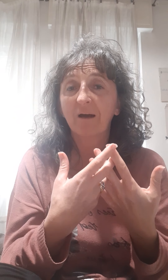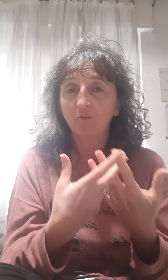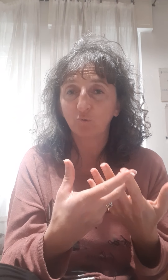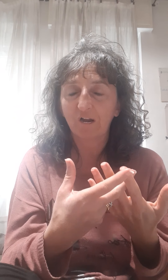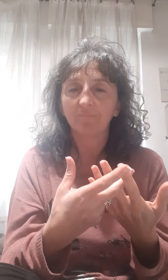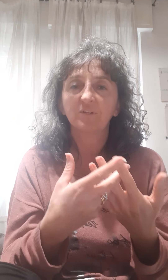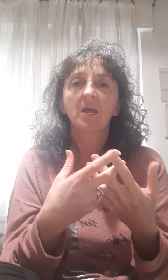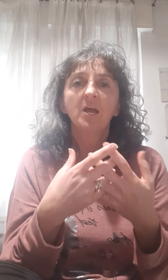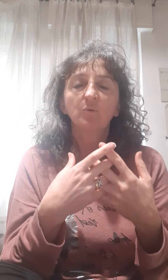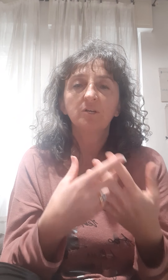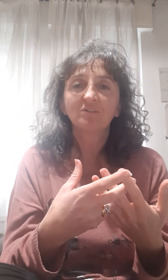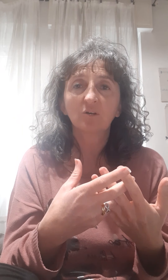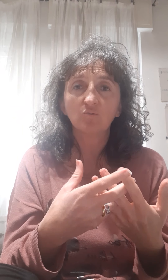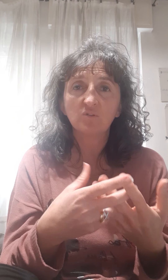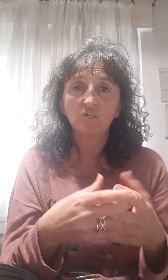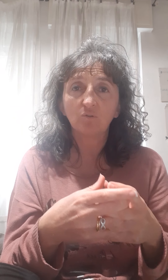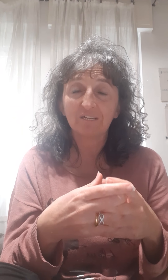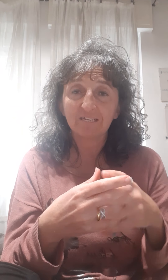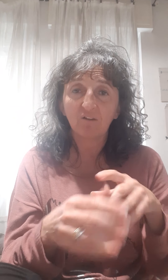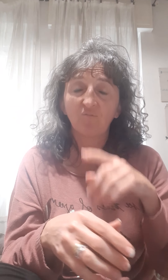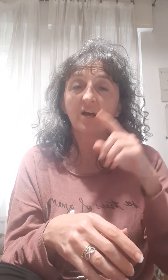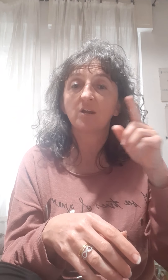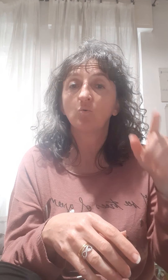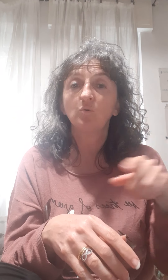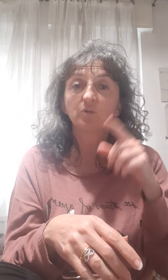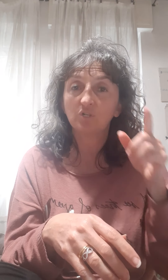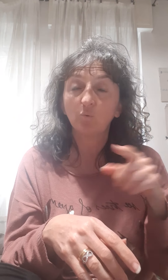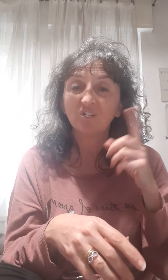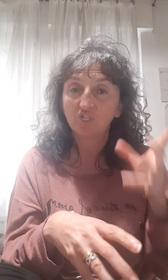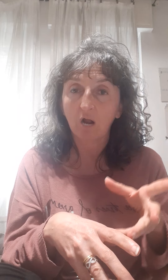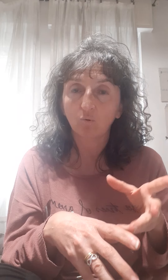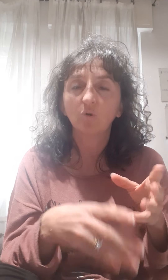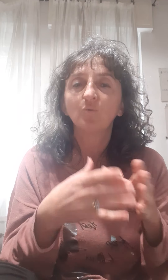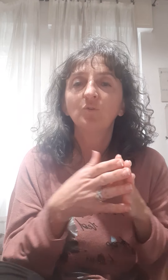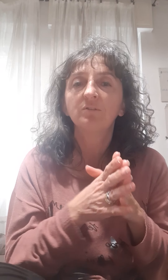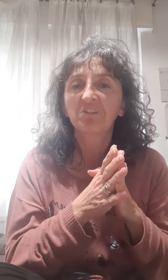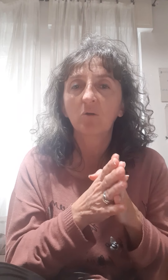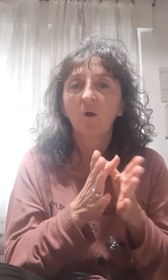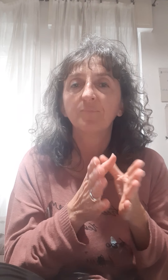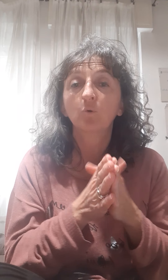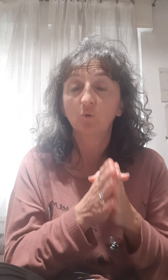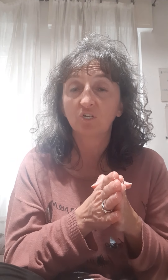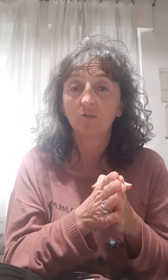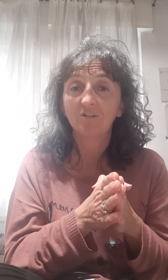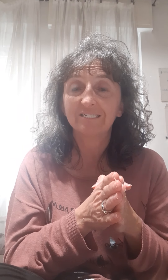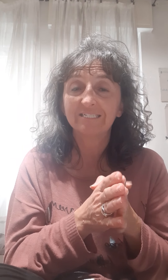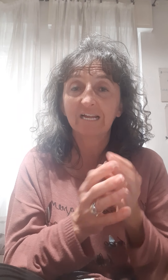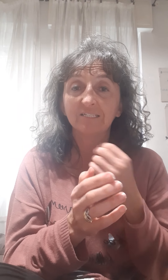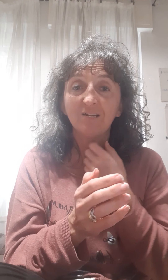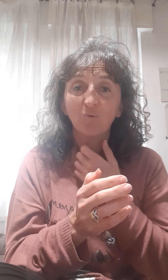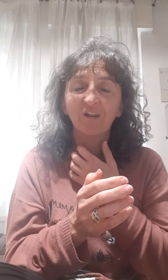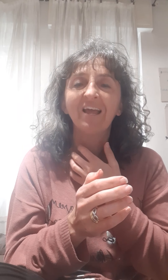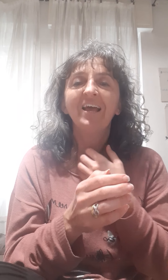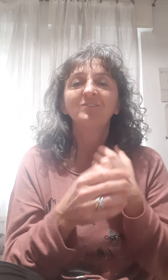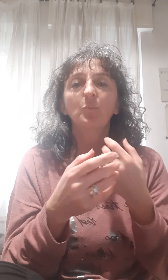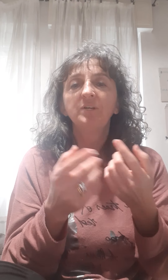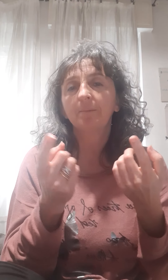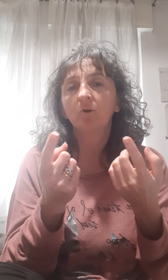maleodorante. Quindi cosa consiglio? Di andare a fare un risciacquo con 3-4 gocce di oli essenziali di limone, dopodiché però